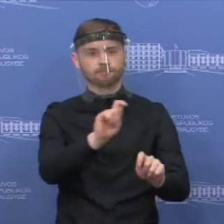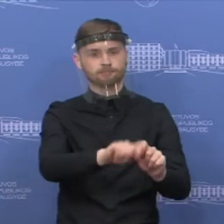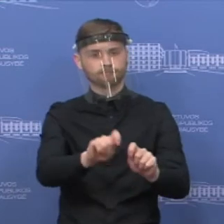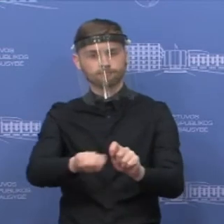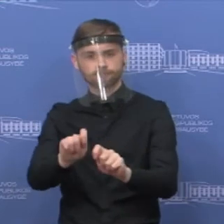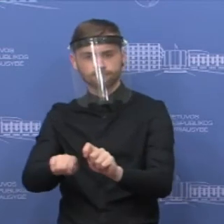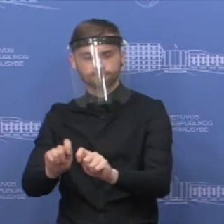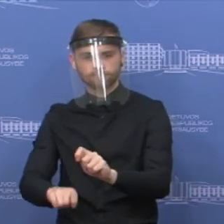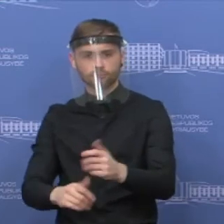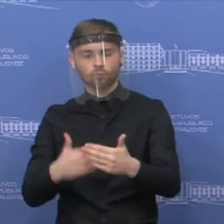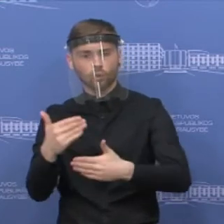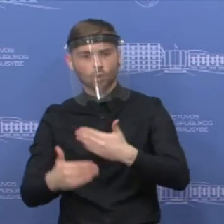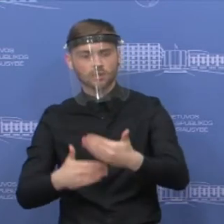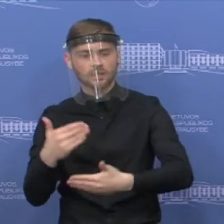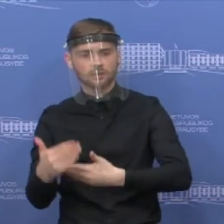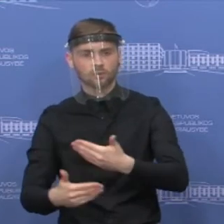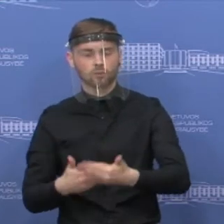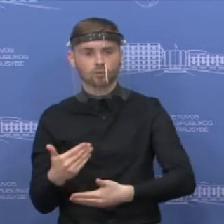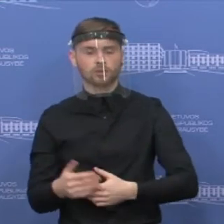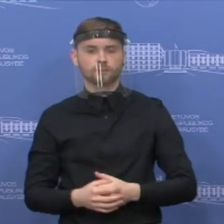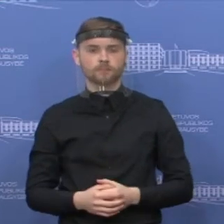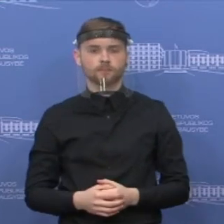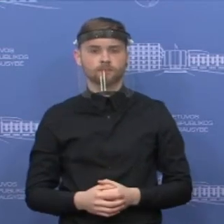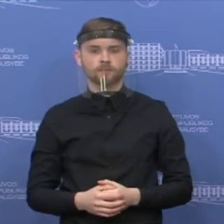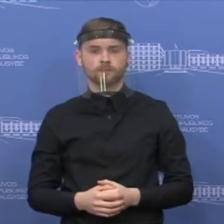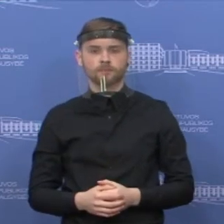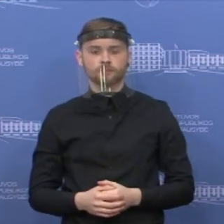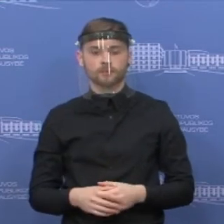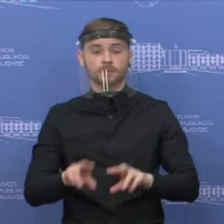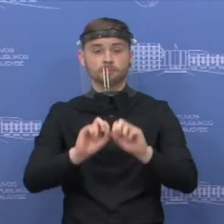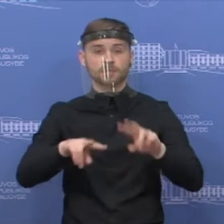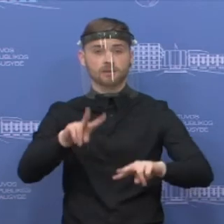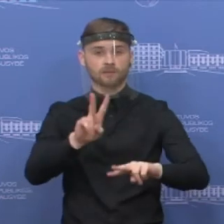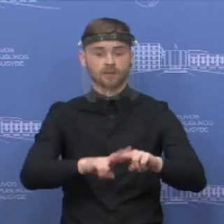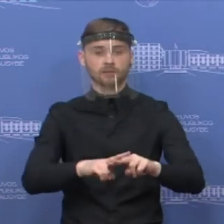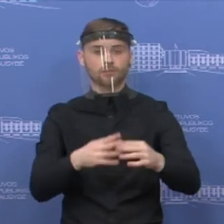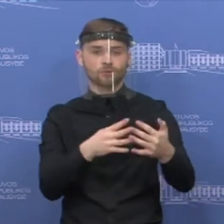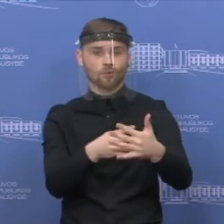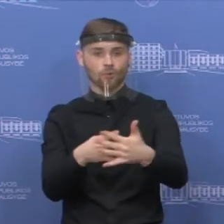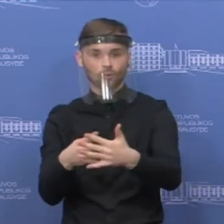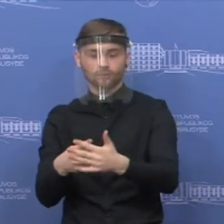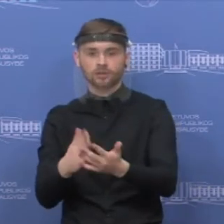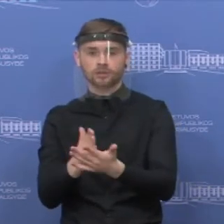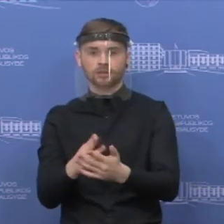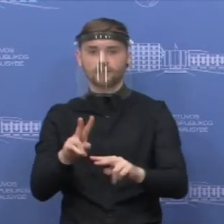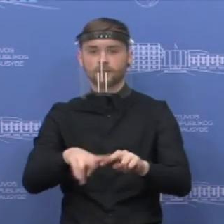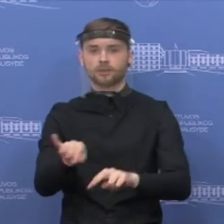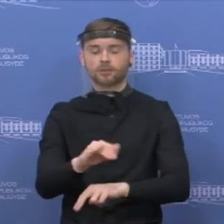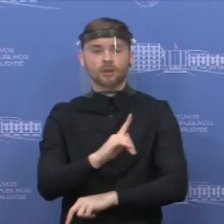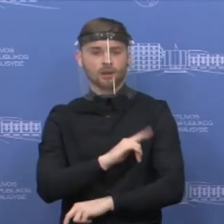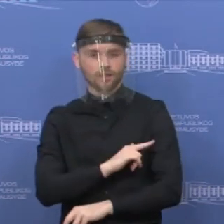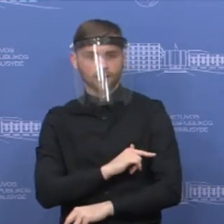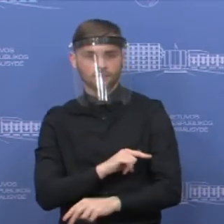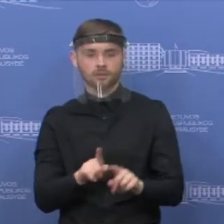prie kontrolės punktų. Trijų kontrolės punktų Latvijos pasienį, dviejų